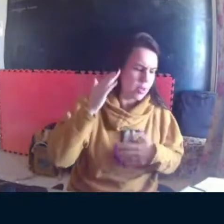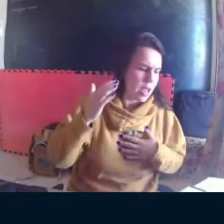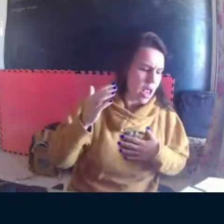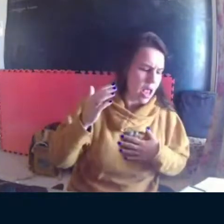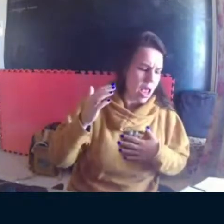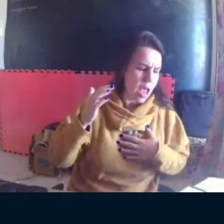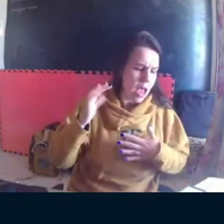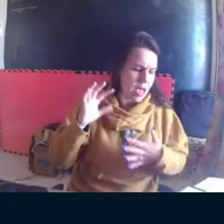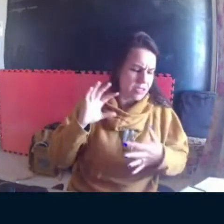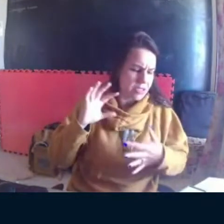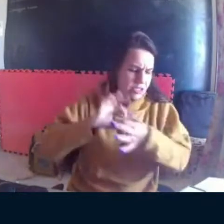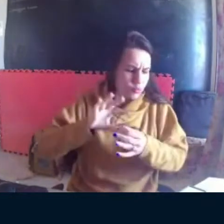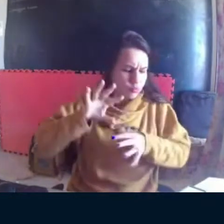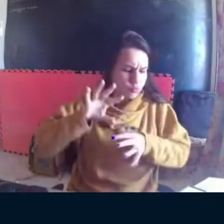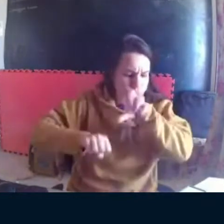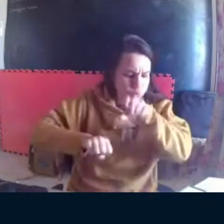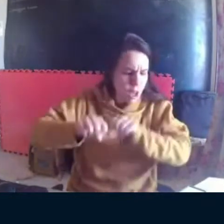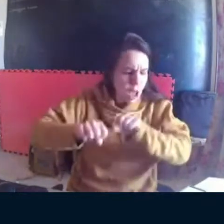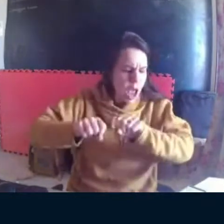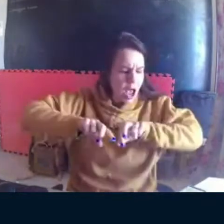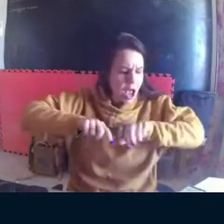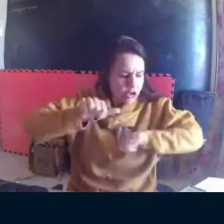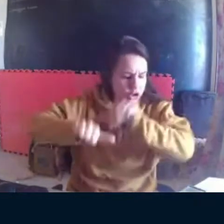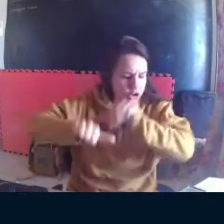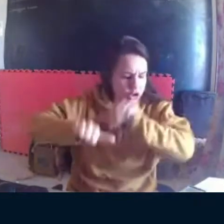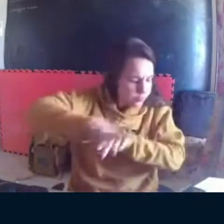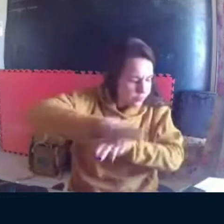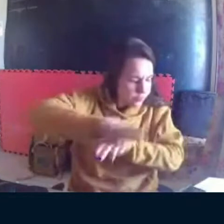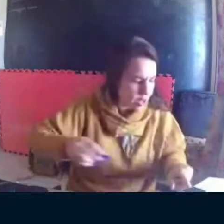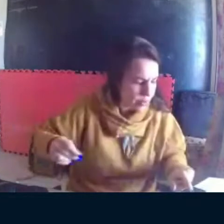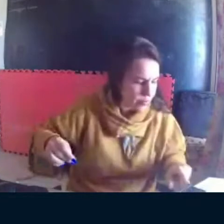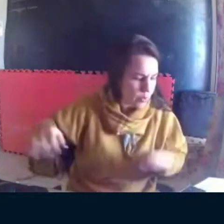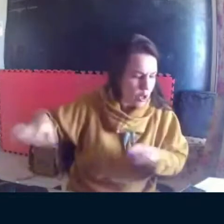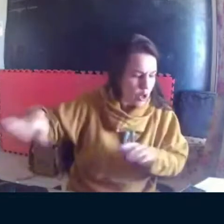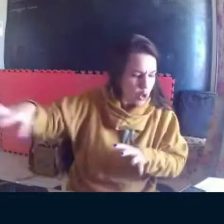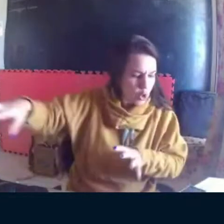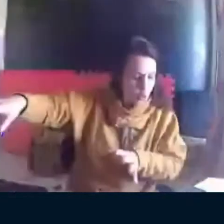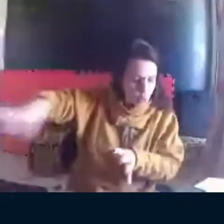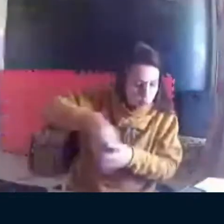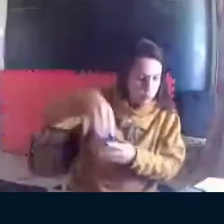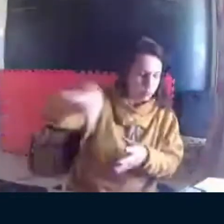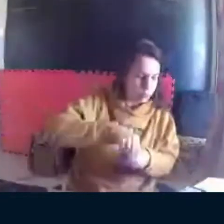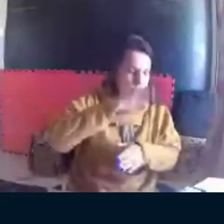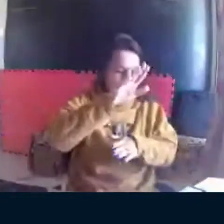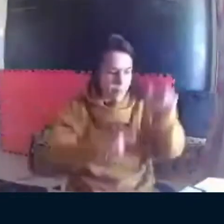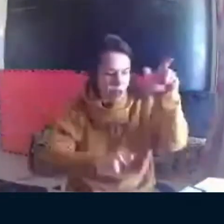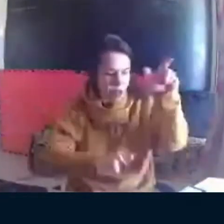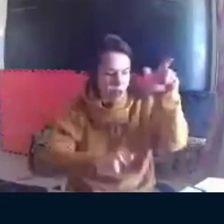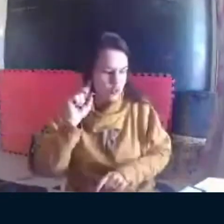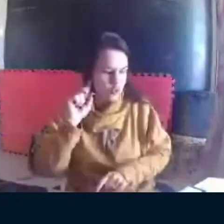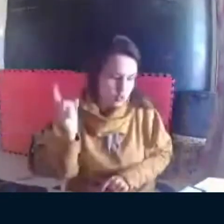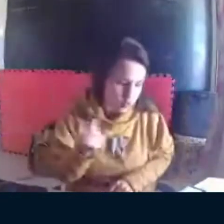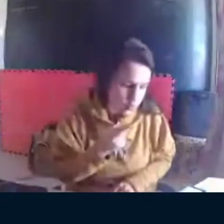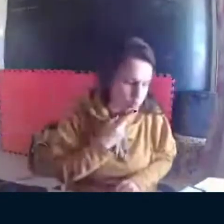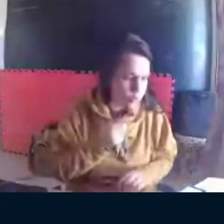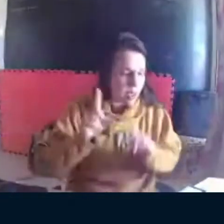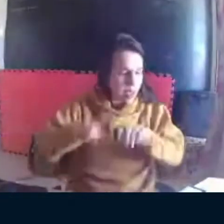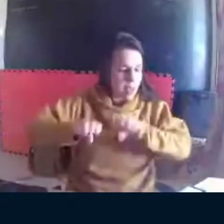Entendemos que o dado anseio de buscar por alternativas que impõem pessoas surdas